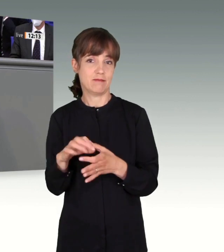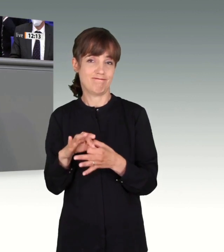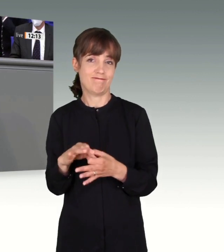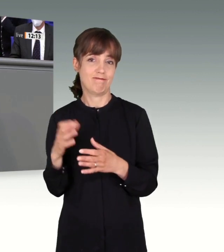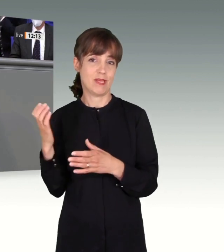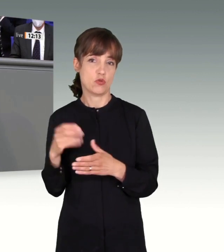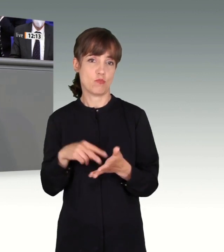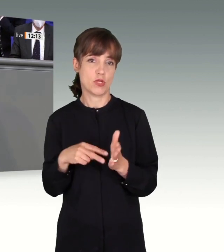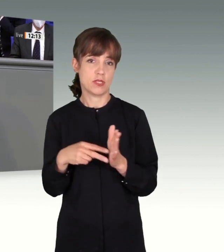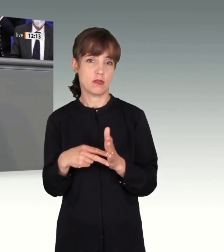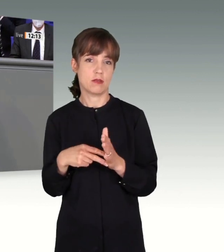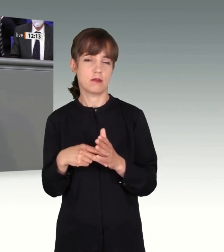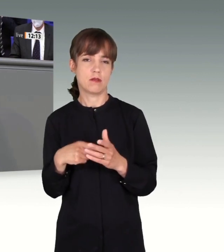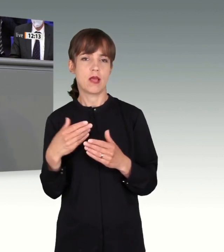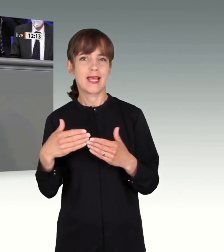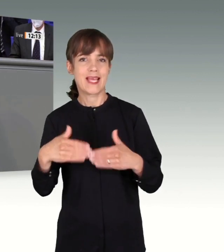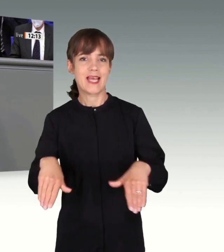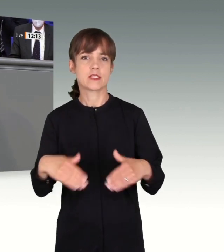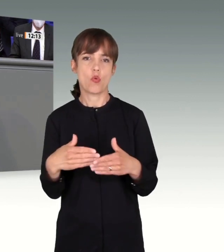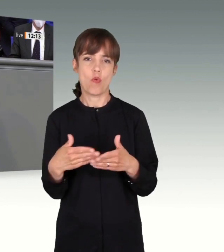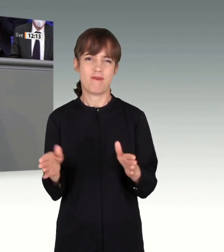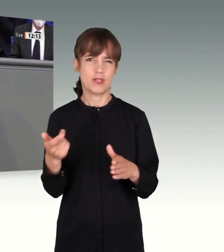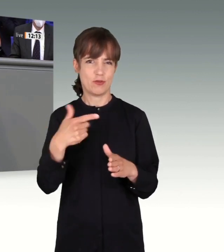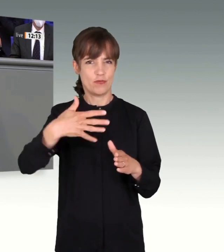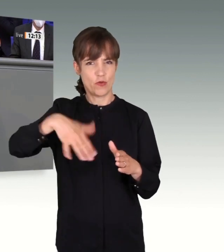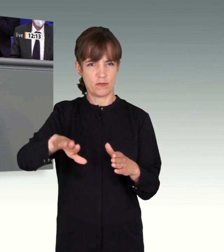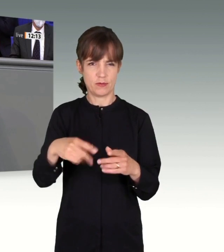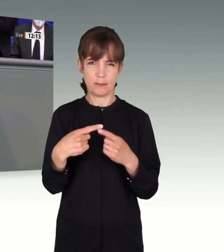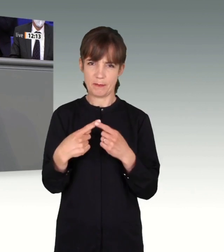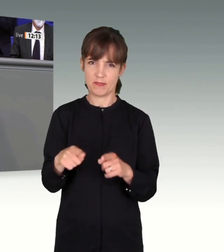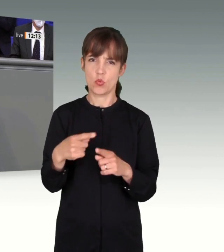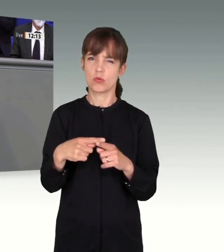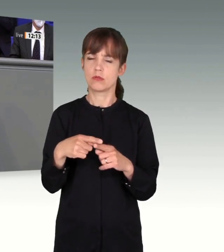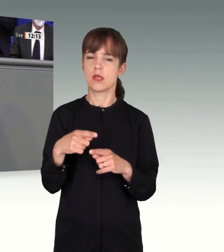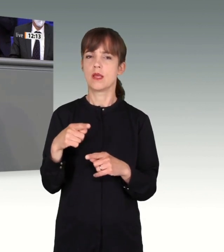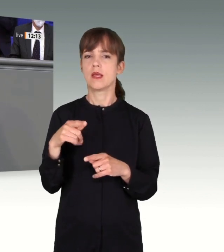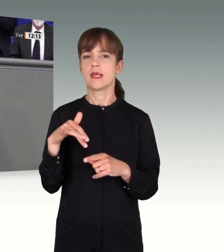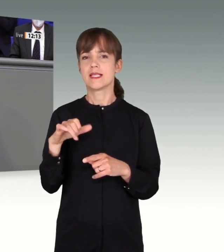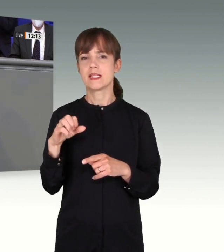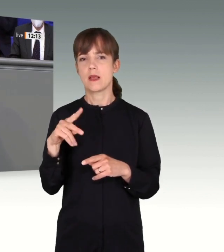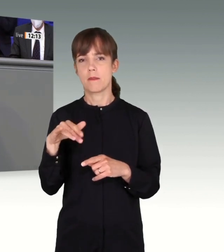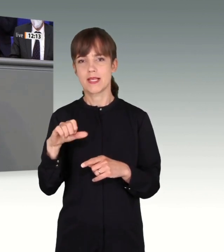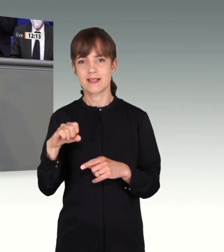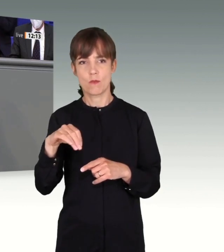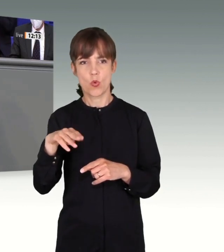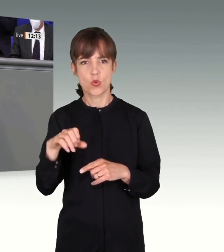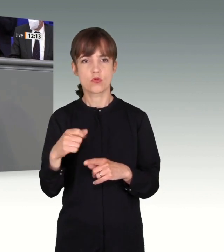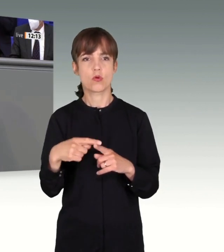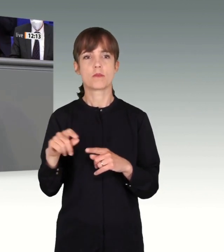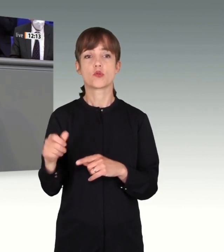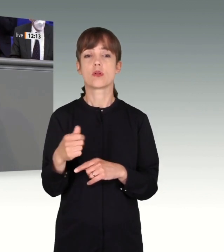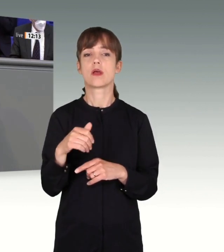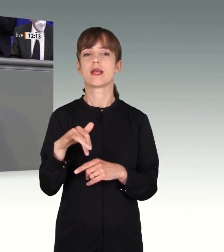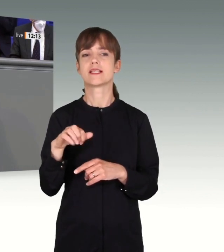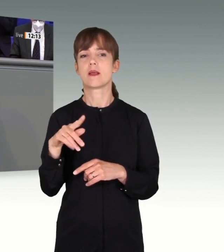durchbekommen. Den Untersuchungsauftrag haben wir etwas enger gefasst. Andere Anträge haben wir auch nicht durchbekommen. Unter anderem hatten wir